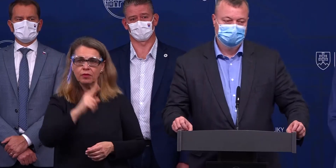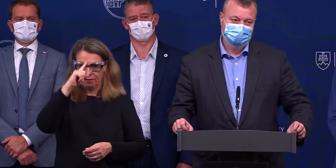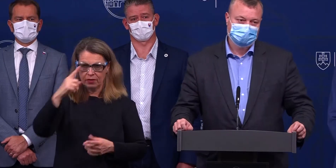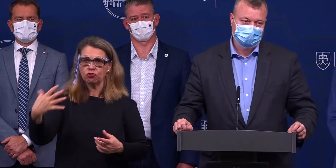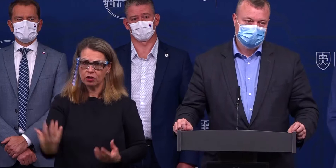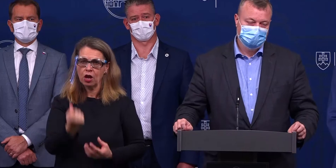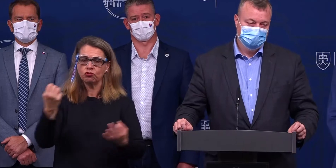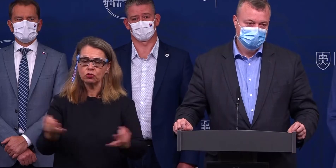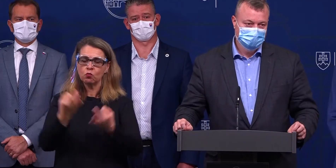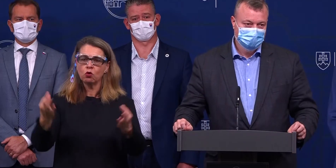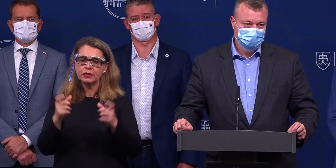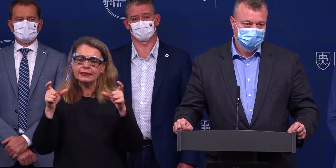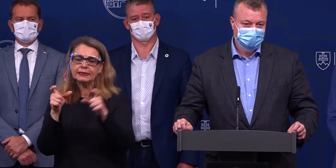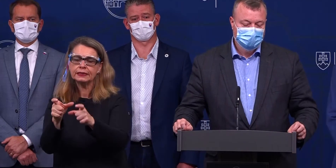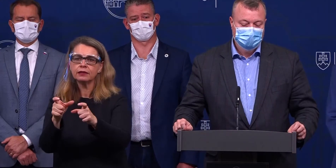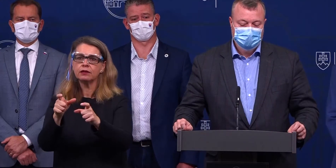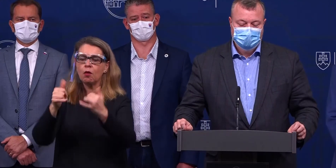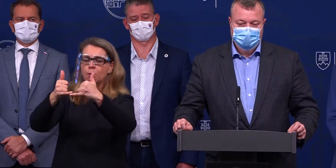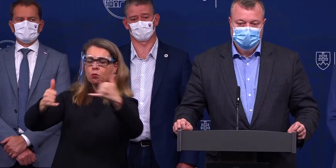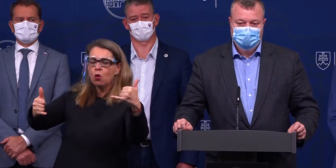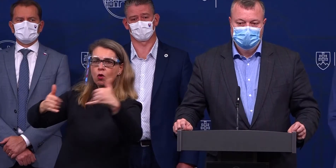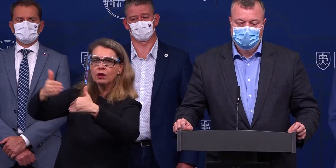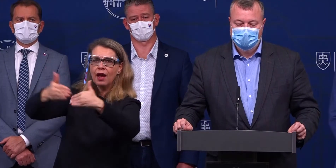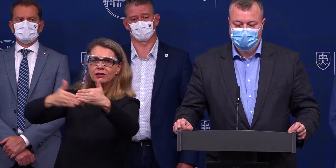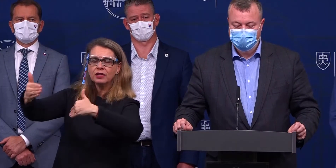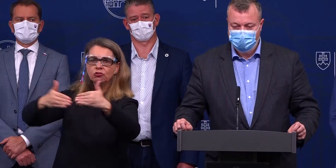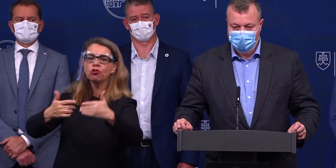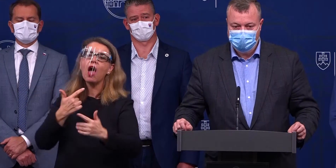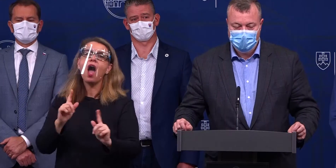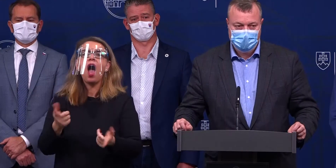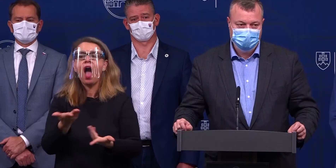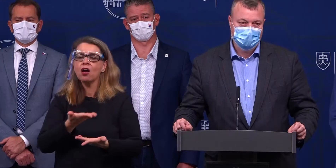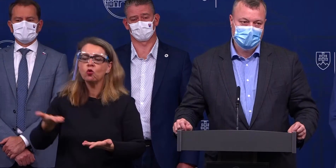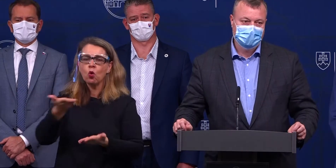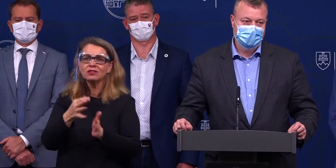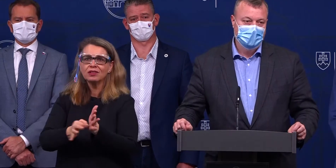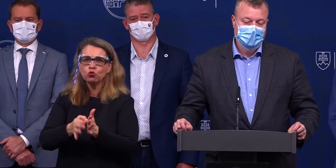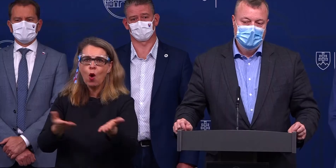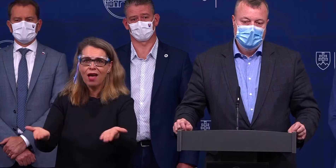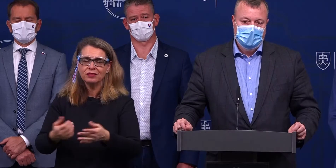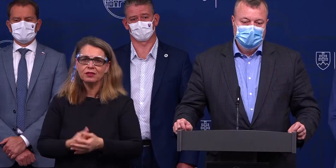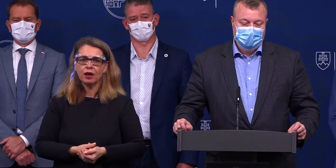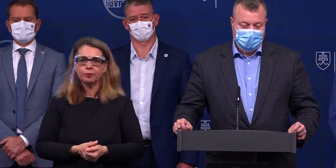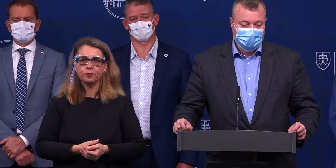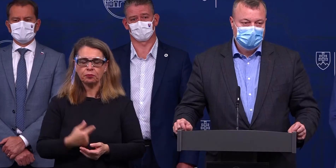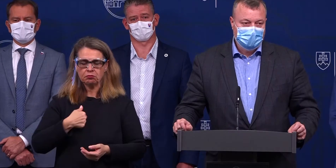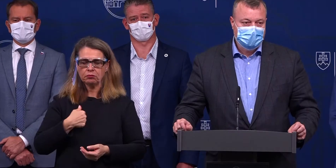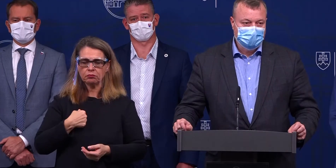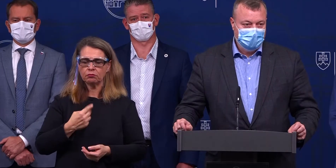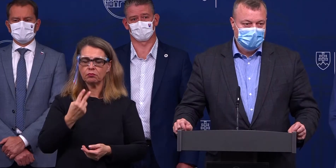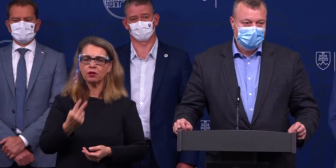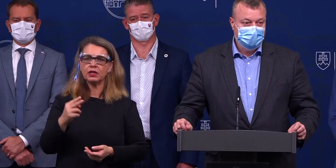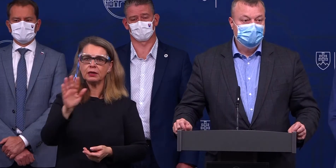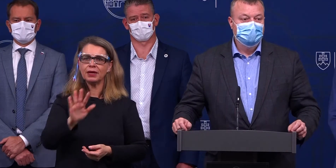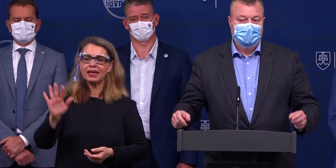aby tie svadby sa robili v pohraničí, čo ukázalo ako veľký problém? Podľa mojich informácií tie regióny, ktorých